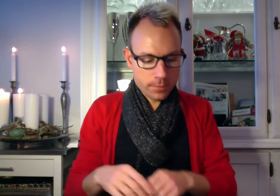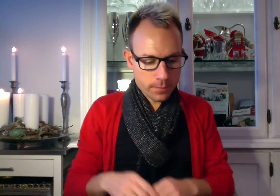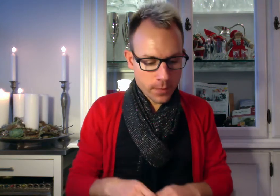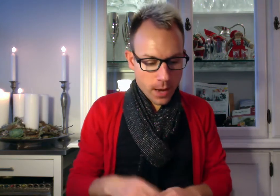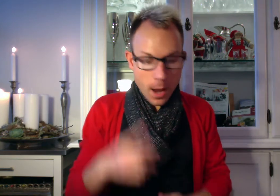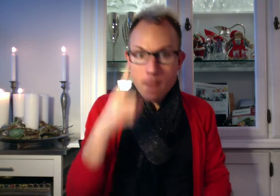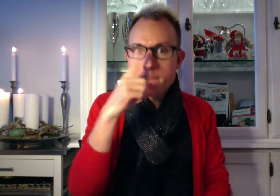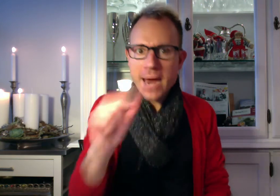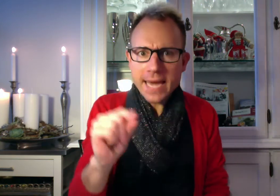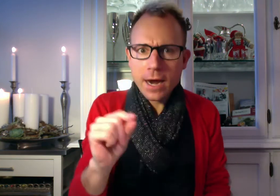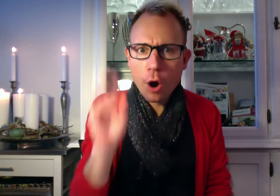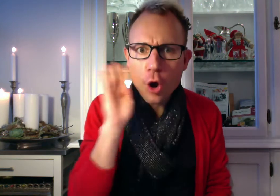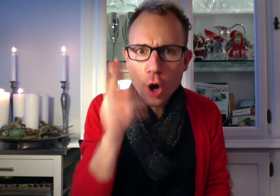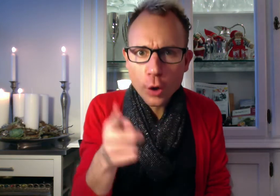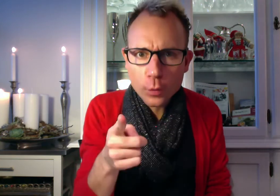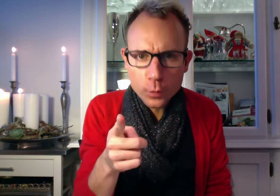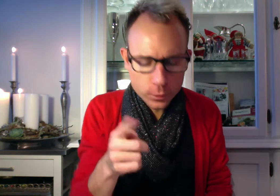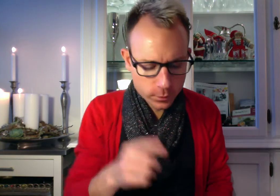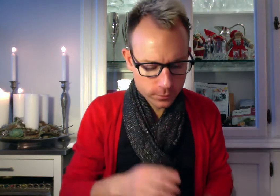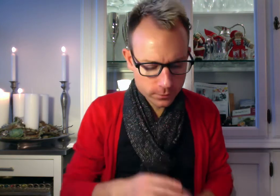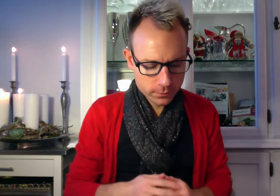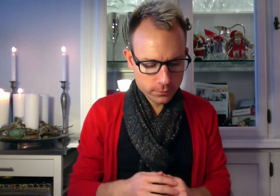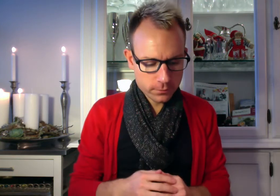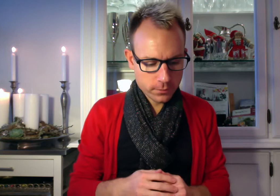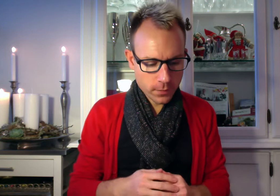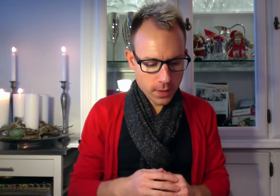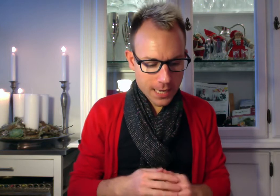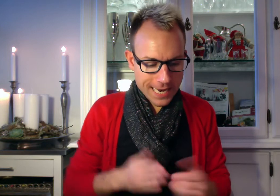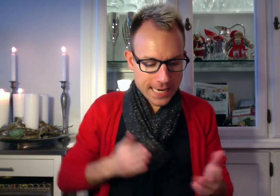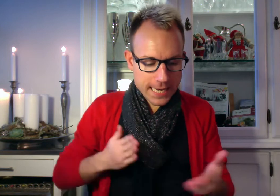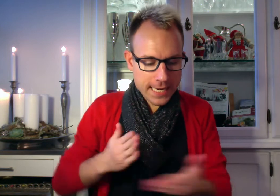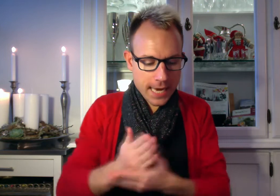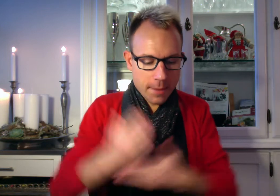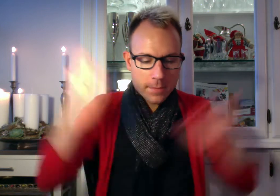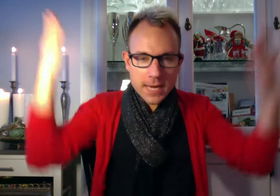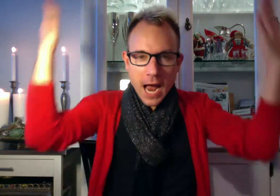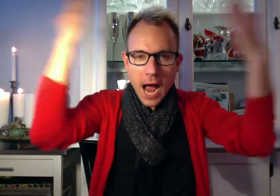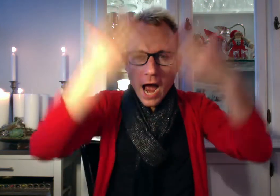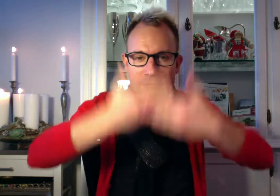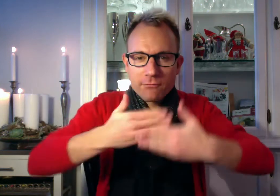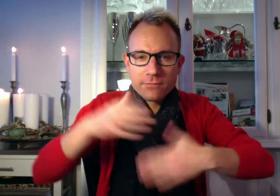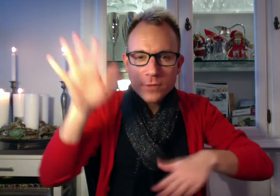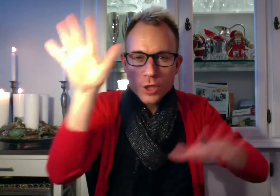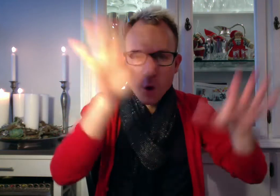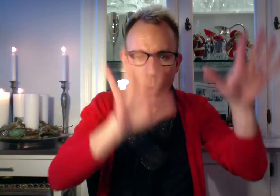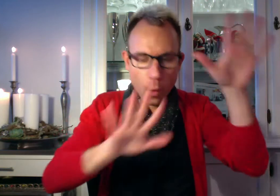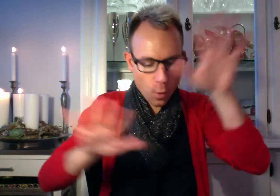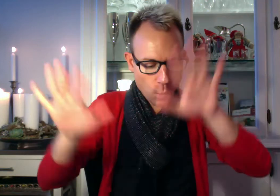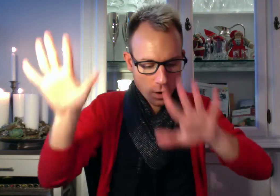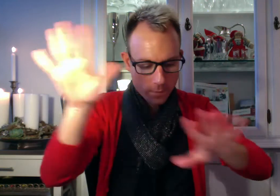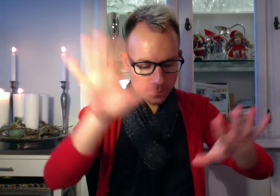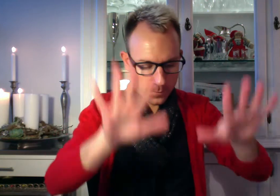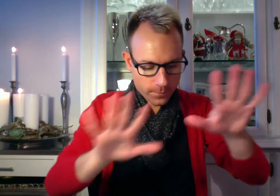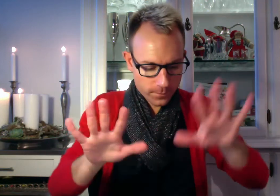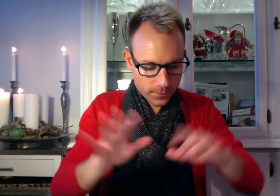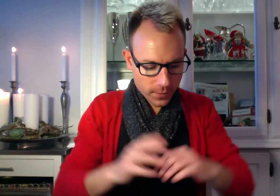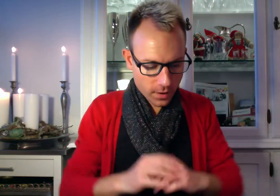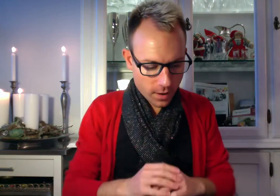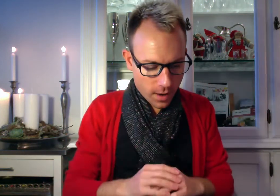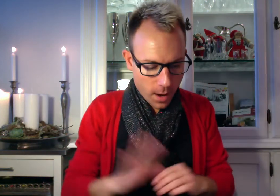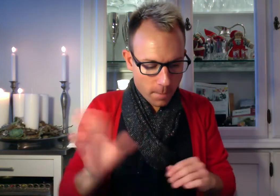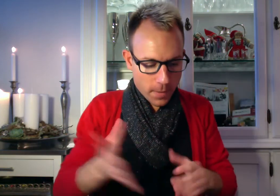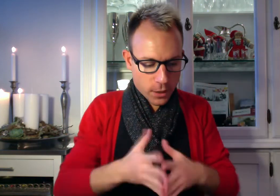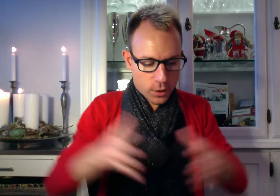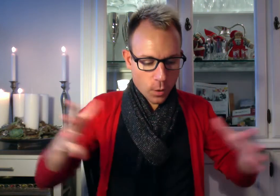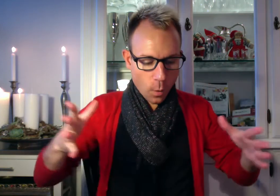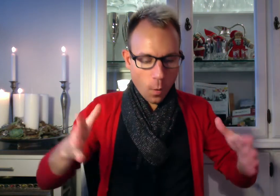Peter. Hør du. Igennem 18 toger. Med store